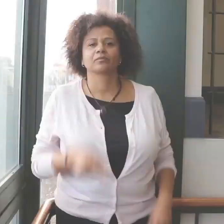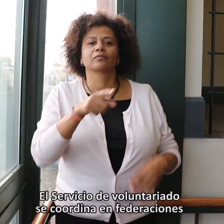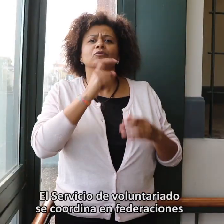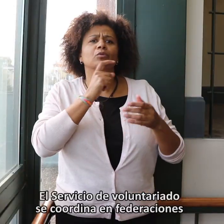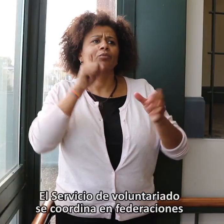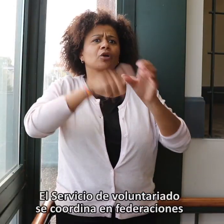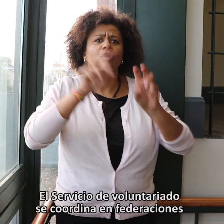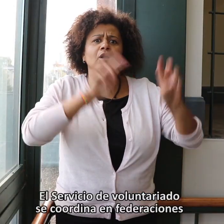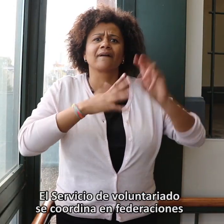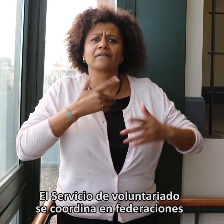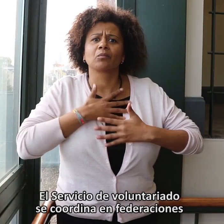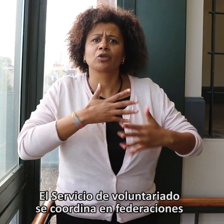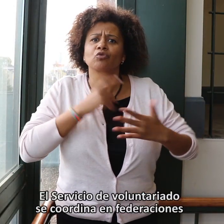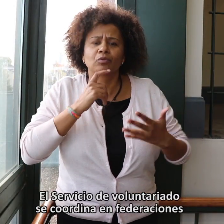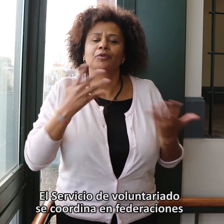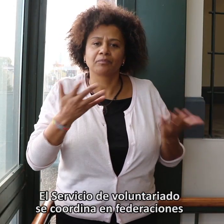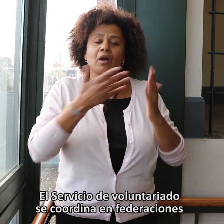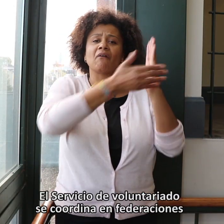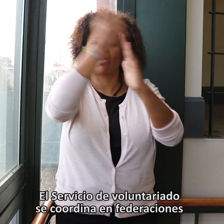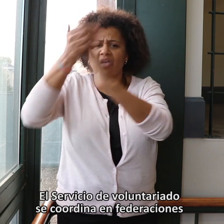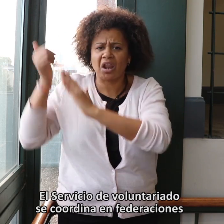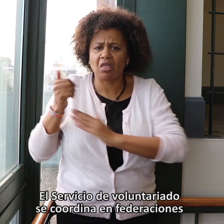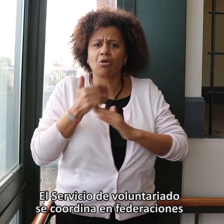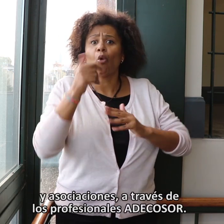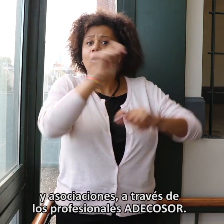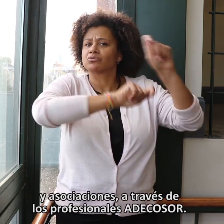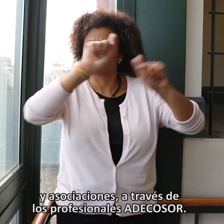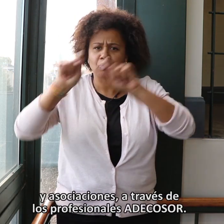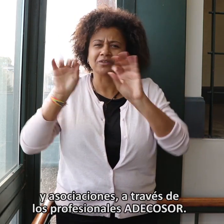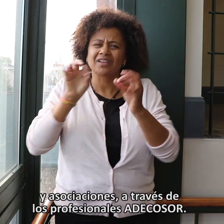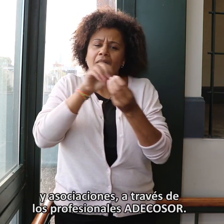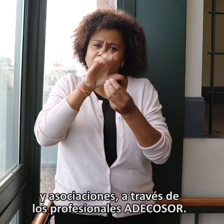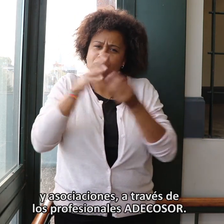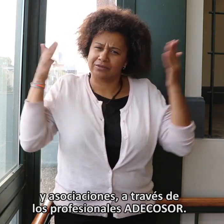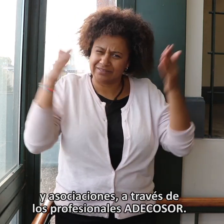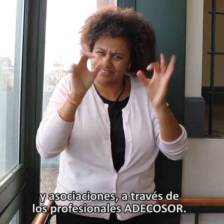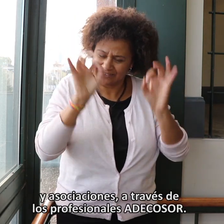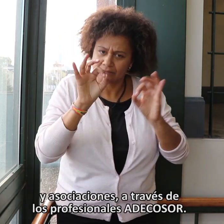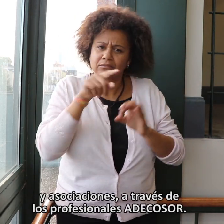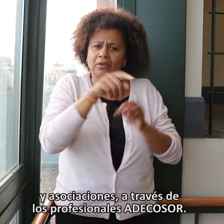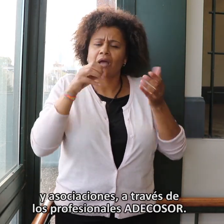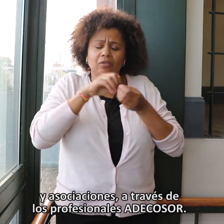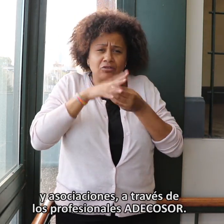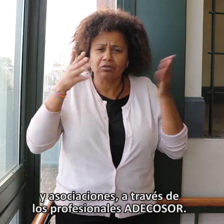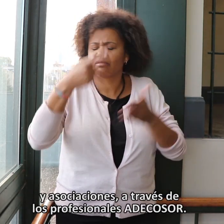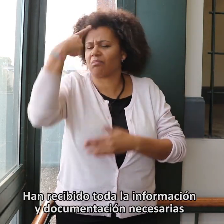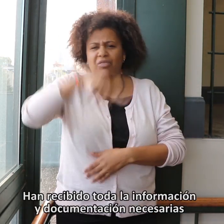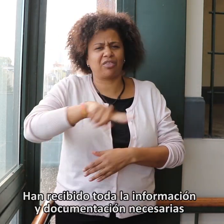El servicio de voluntariado se coordina en federaciones y asociaciones, a través de los profesionales ADECOSOR. Han